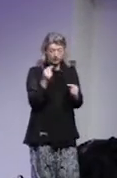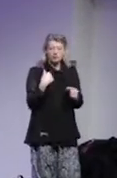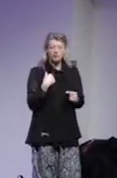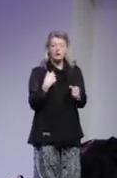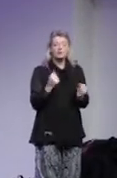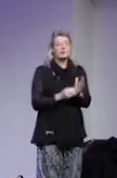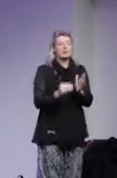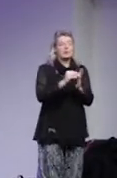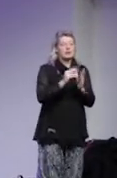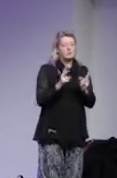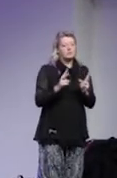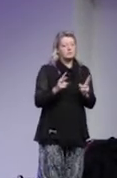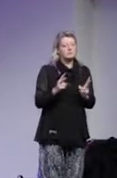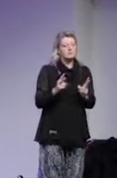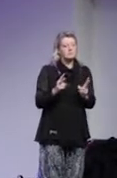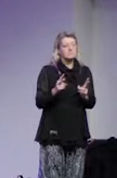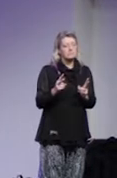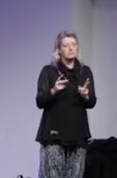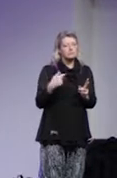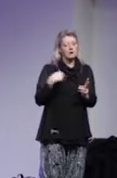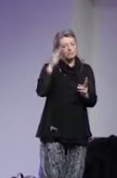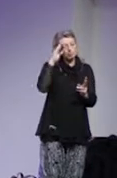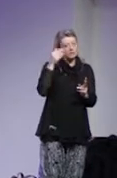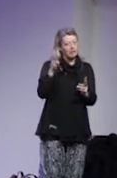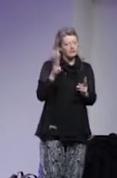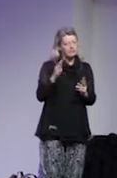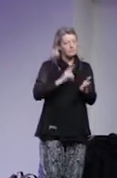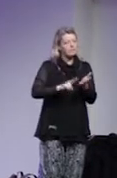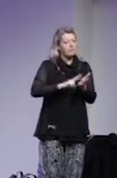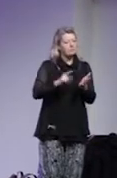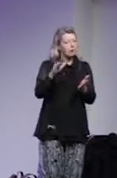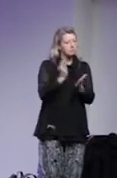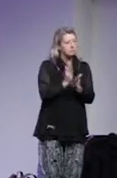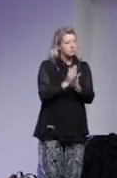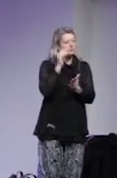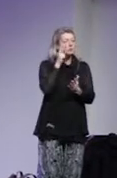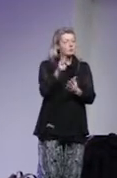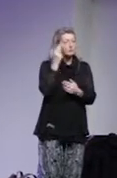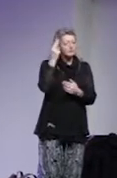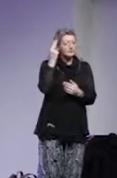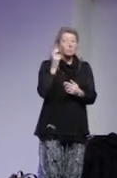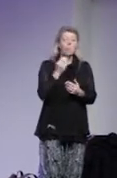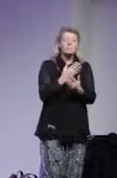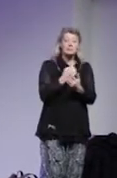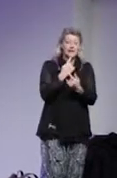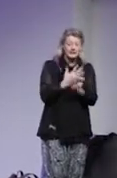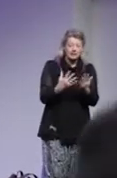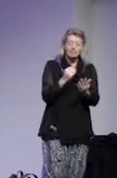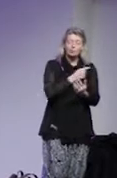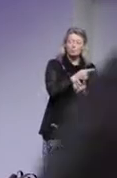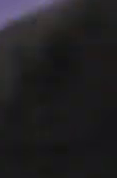Jag ska också tillägga så att jag är doktorand på förvaltningshöskolan på Göteborgs universitet, annars blir de cheferna sura också.